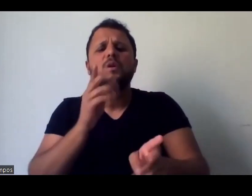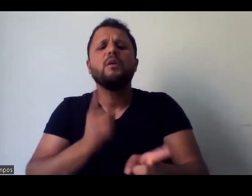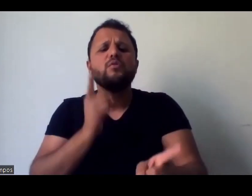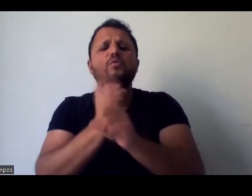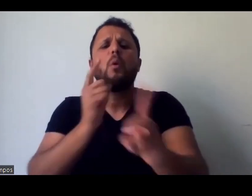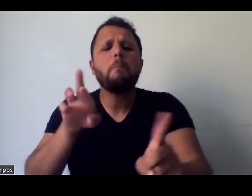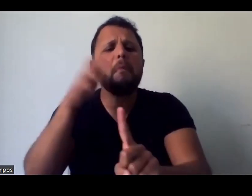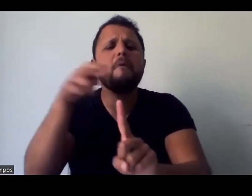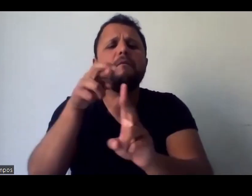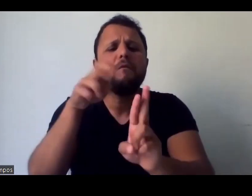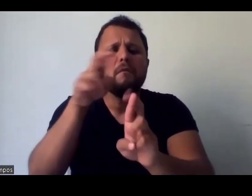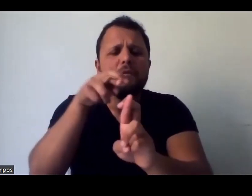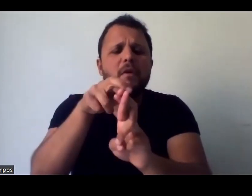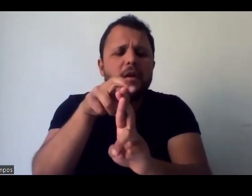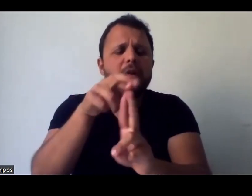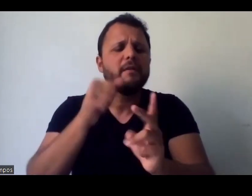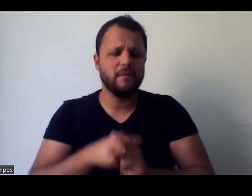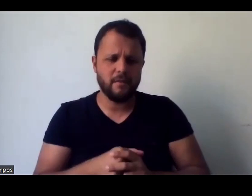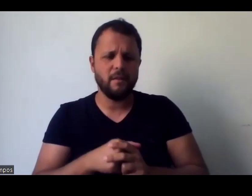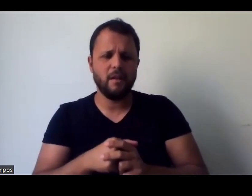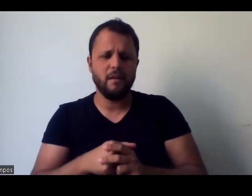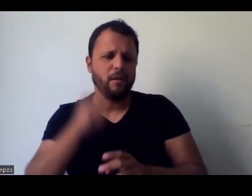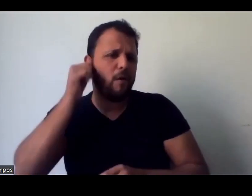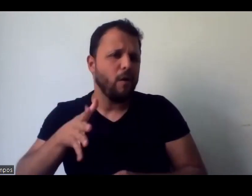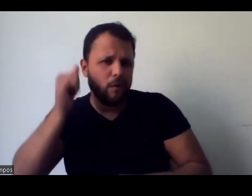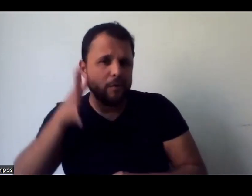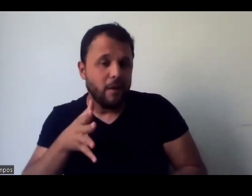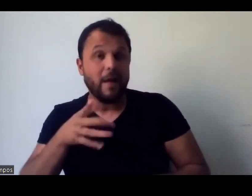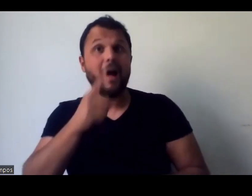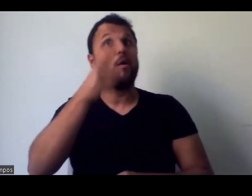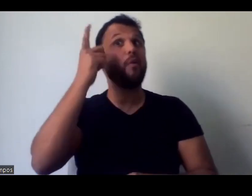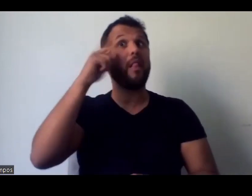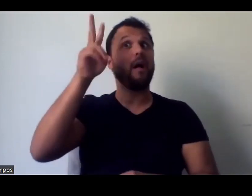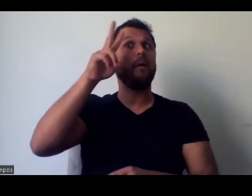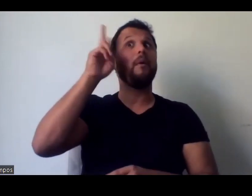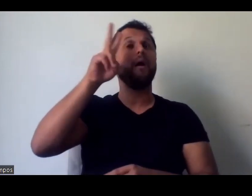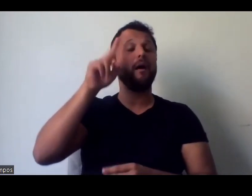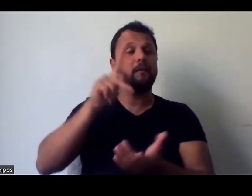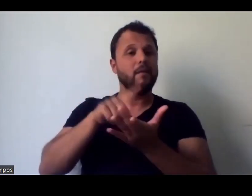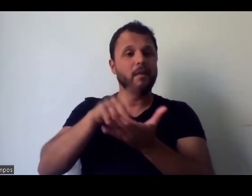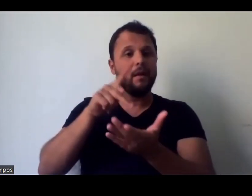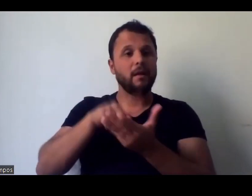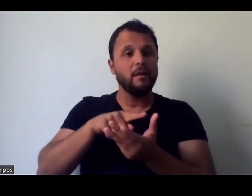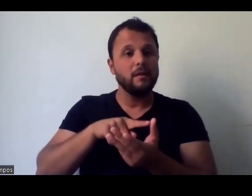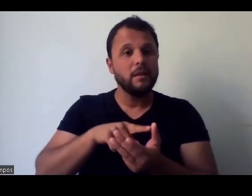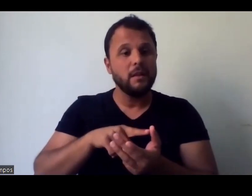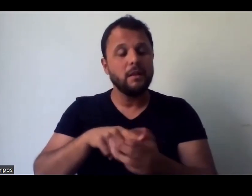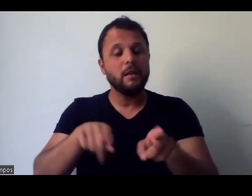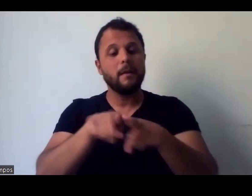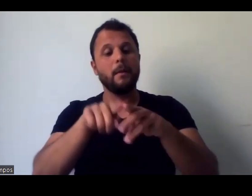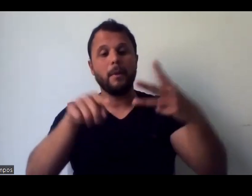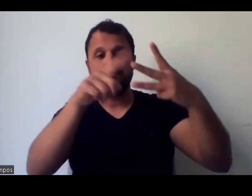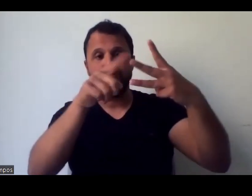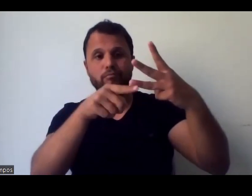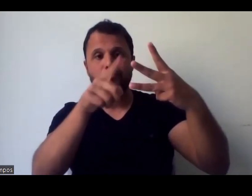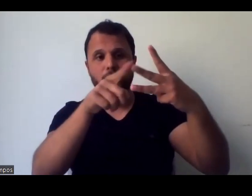questão aqui no início, só tô ligando uma coisa na outra, e queria dizer outras duas coisas, que é o seguinte, assim,